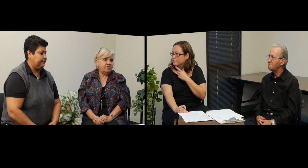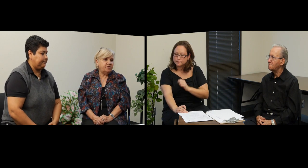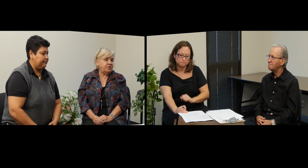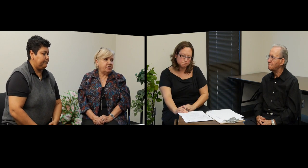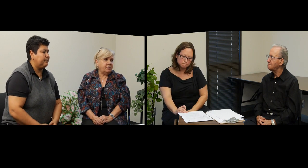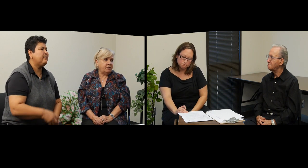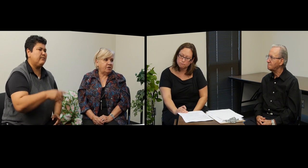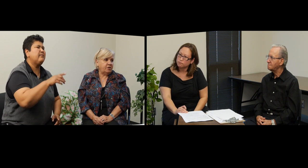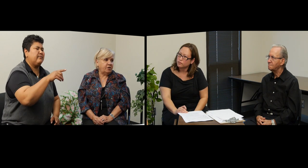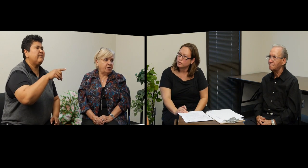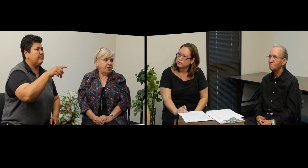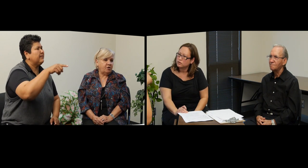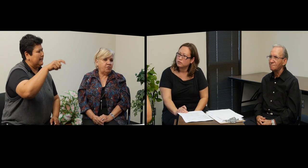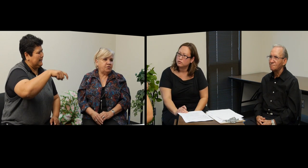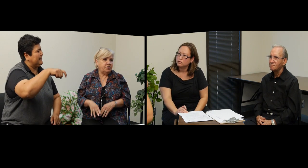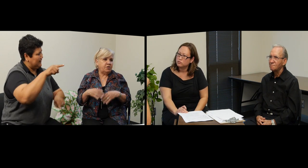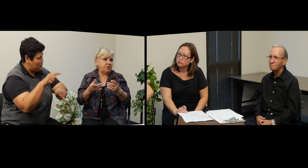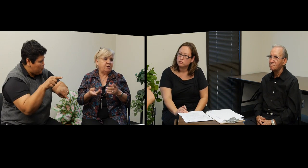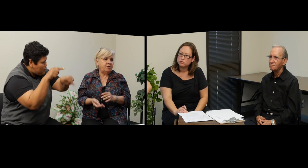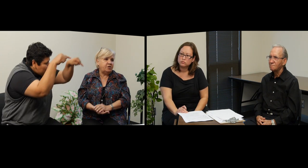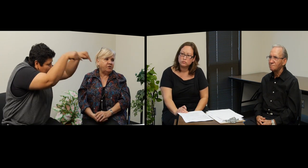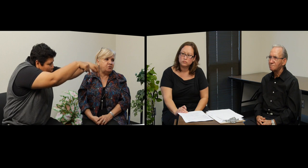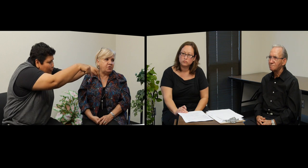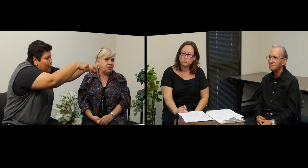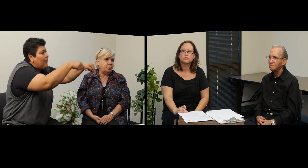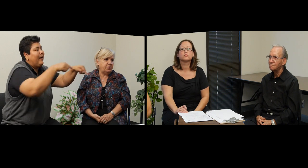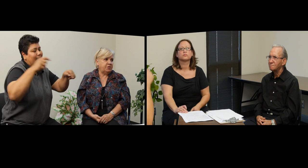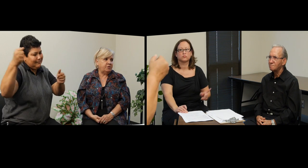necesita ir a la oficina y tener su intérprete.